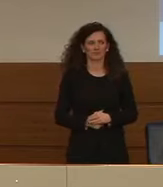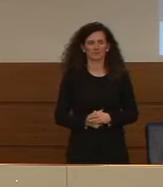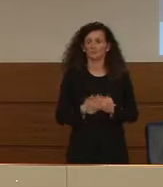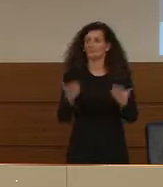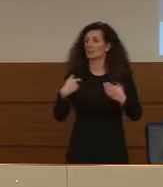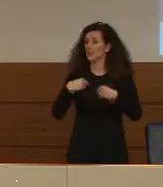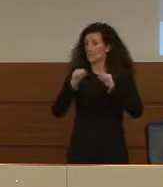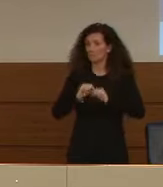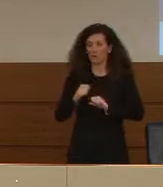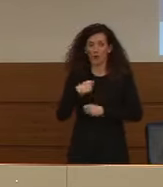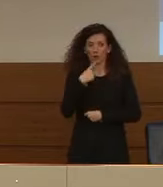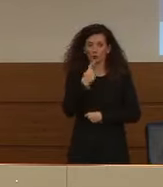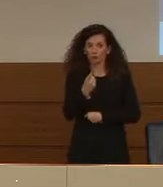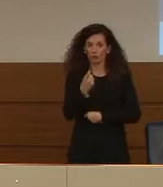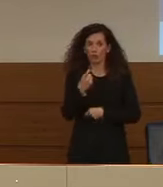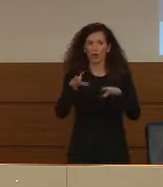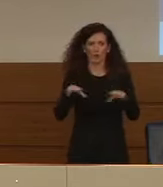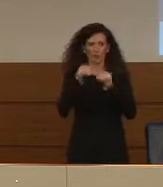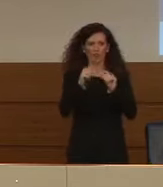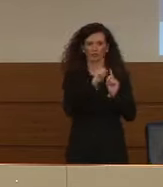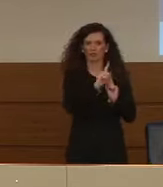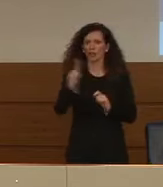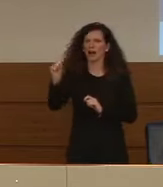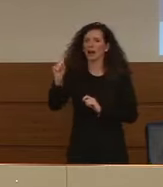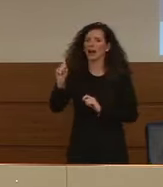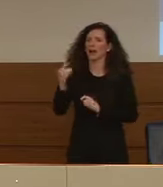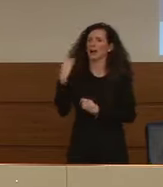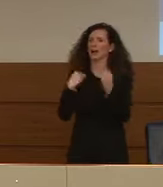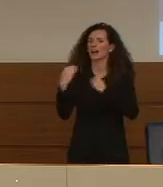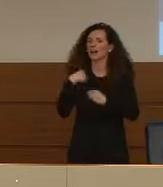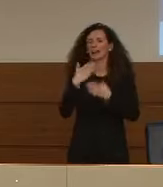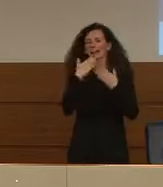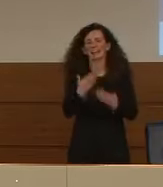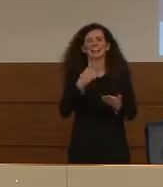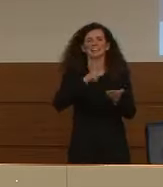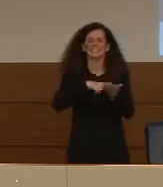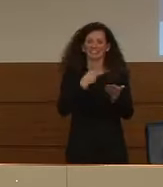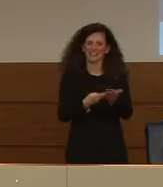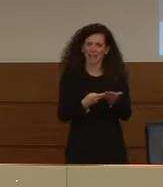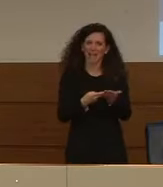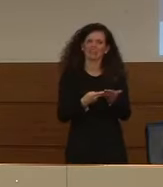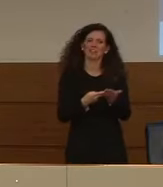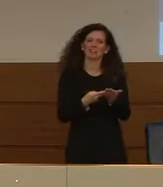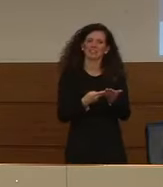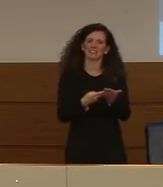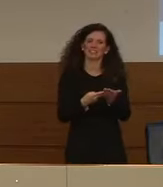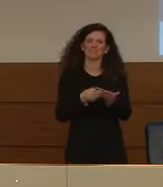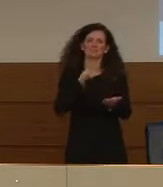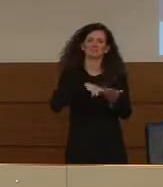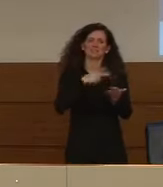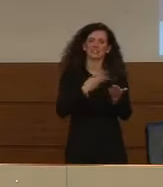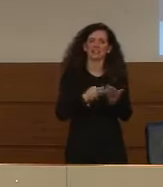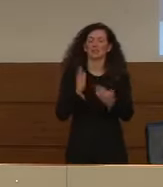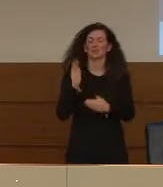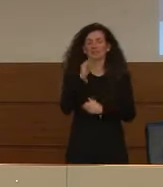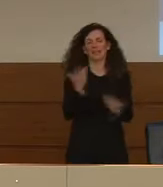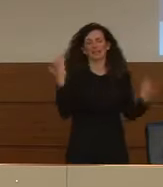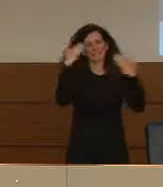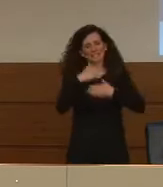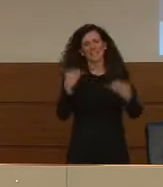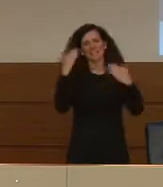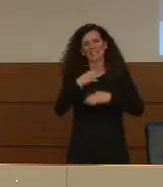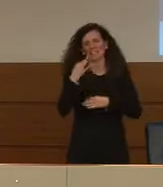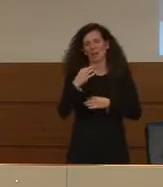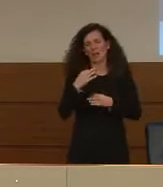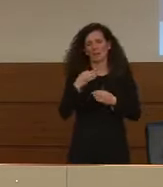Permettetemi mentre viene per la domanda di ringraziare la nostra interprete che ci accompagna tutte le sere in